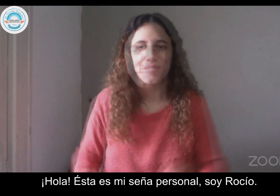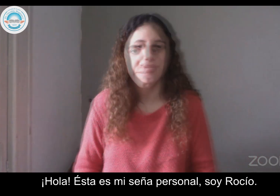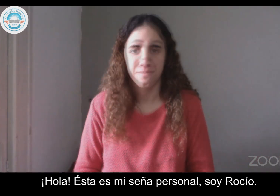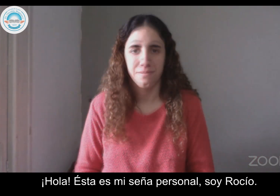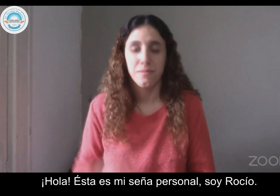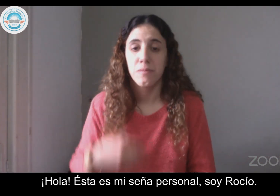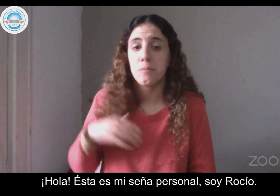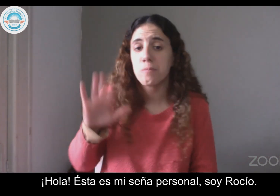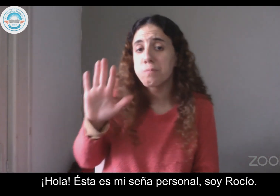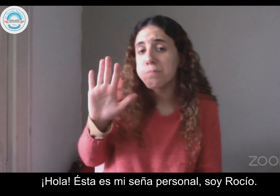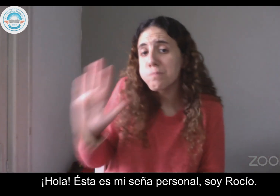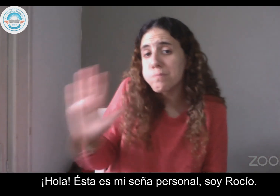esta es mi seño personal.